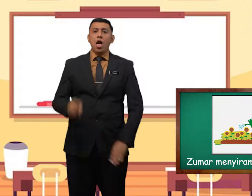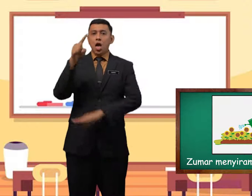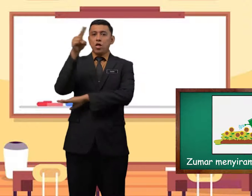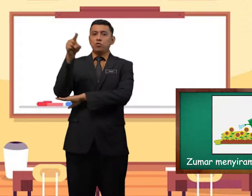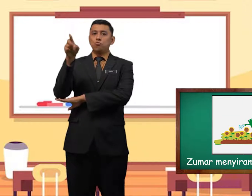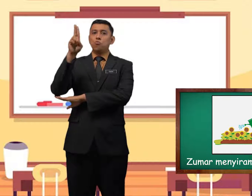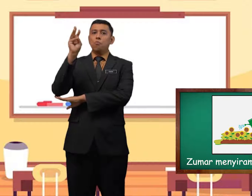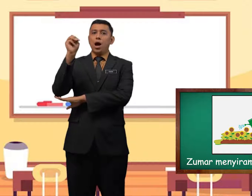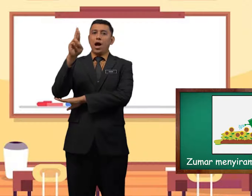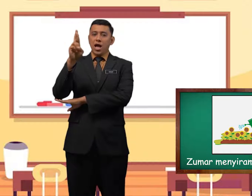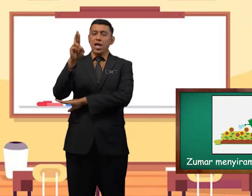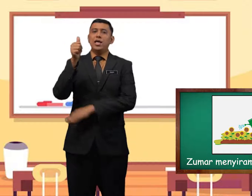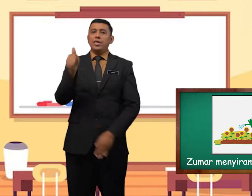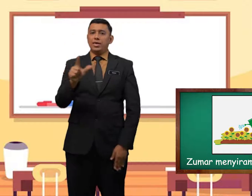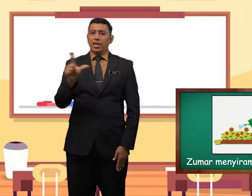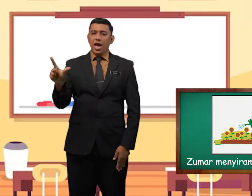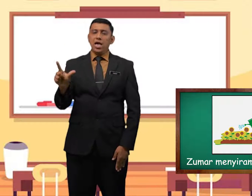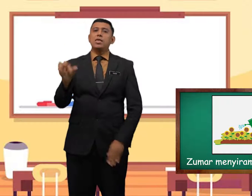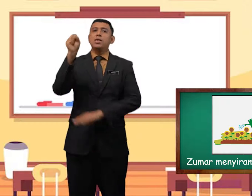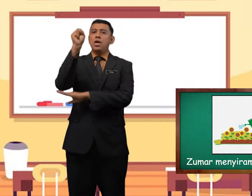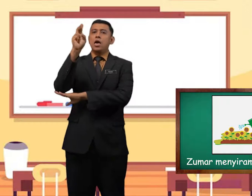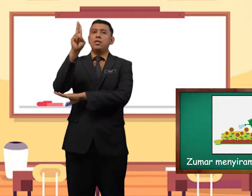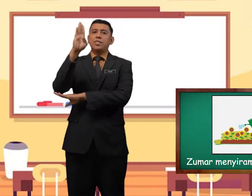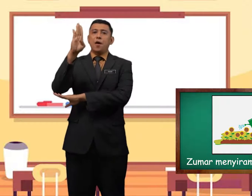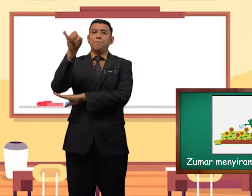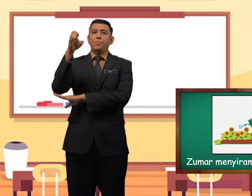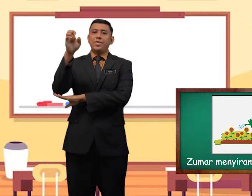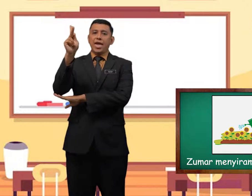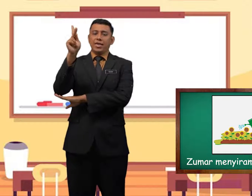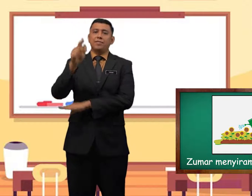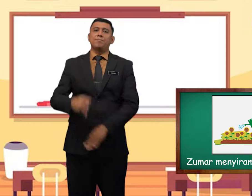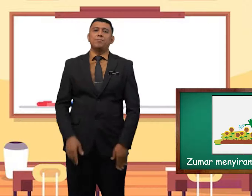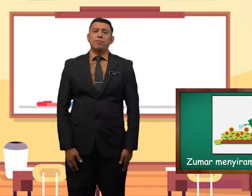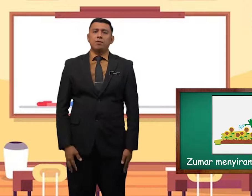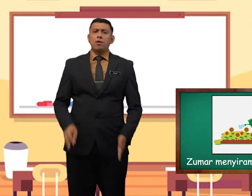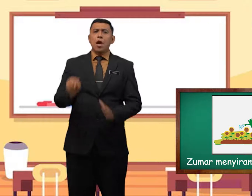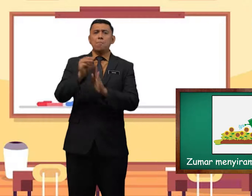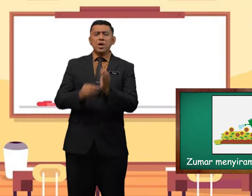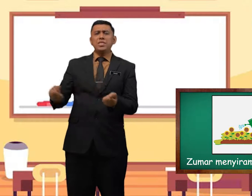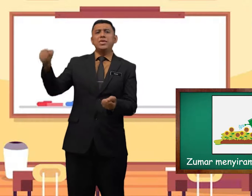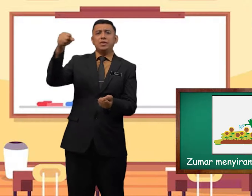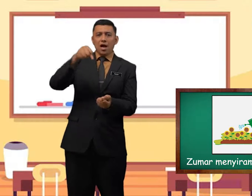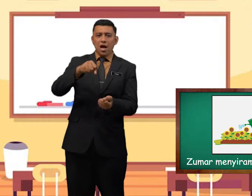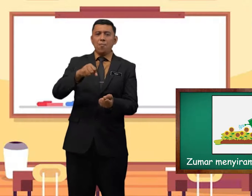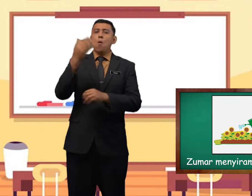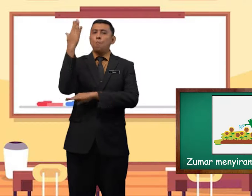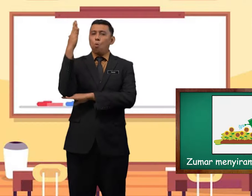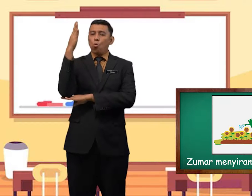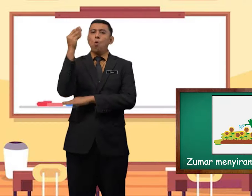Zuma ialah subjek. Menyerang pokok